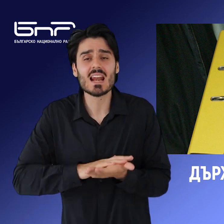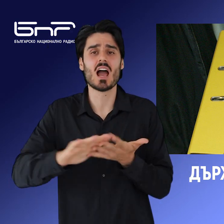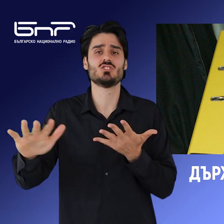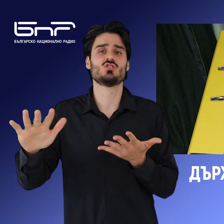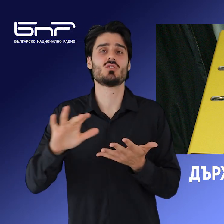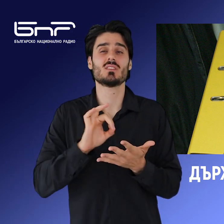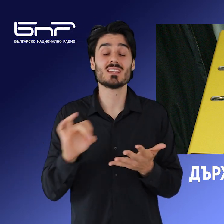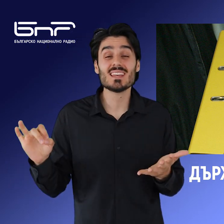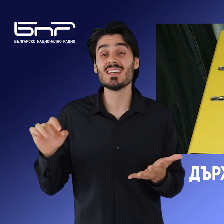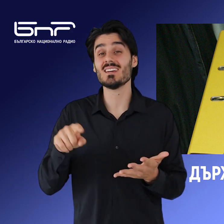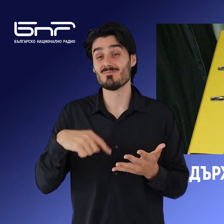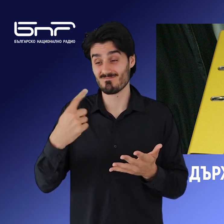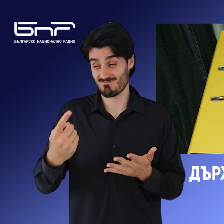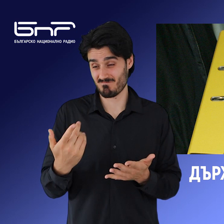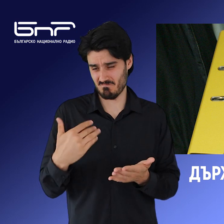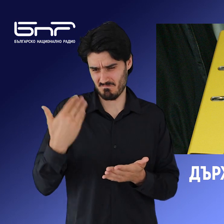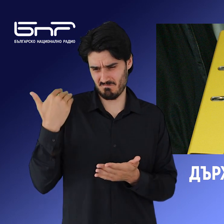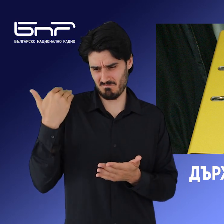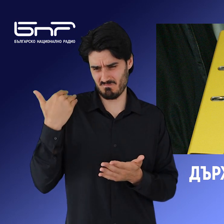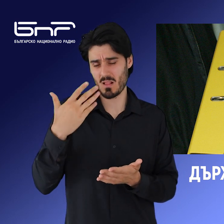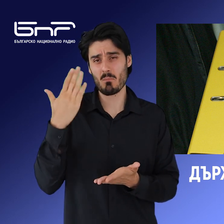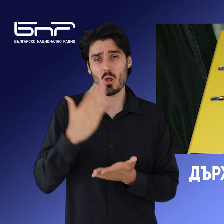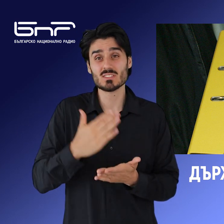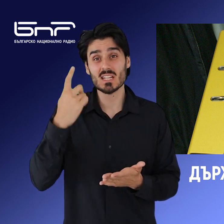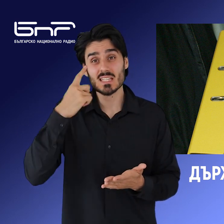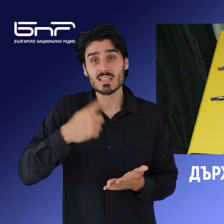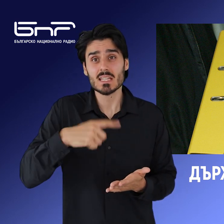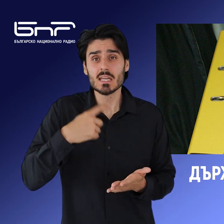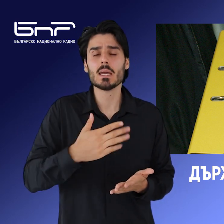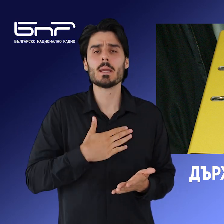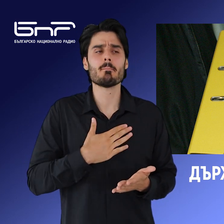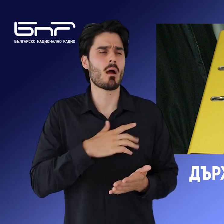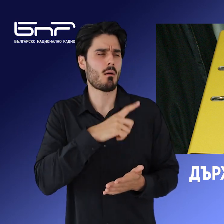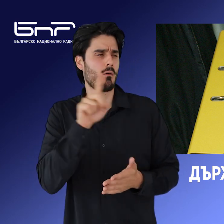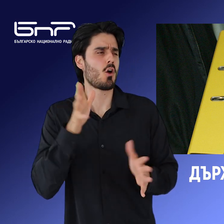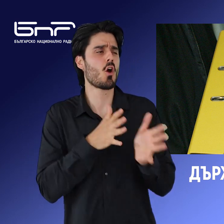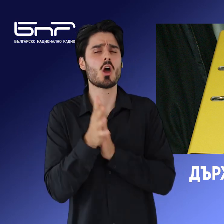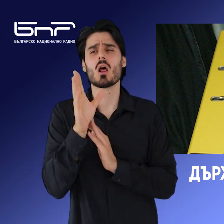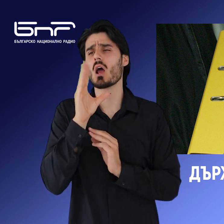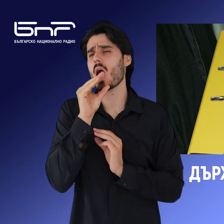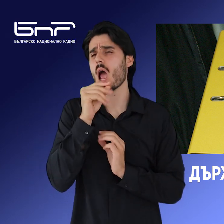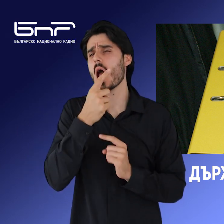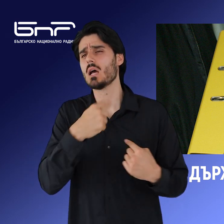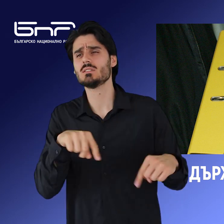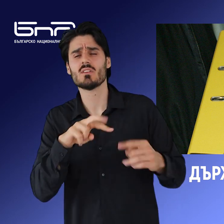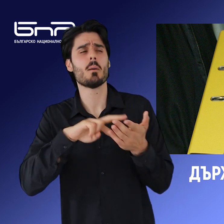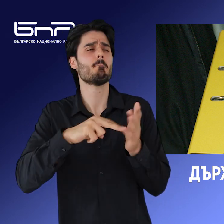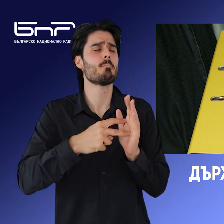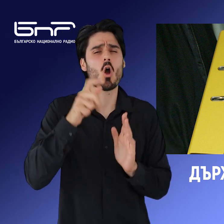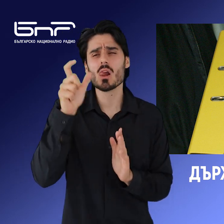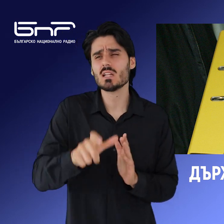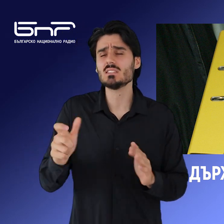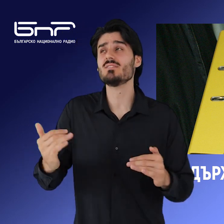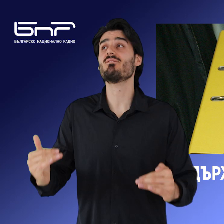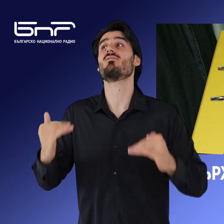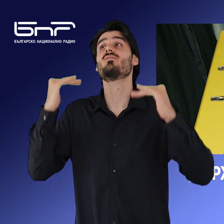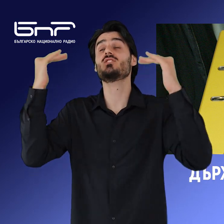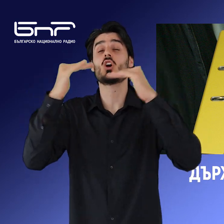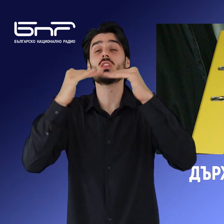място, през последните дни почнаха да се появяват изказвания, включително и от политици на високо ниво, които